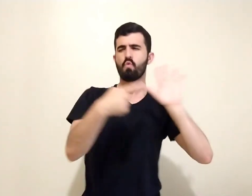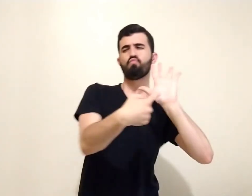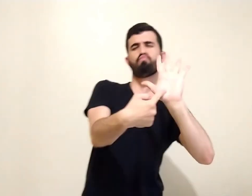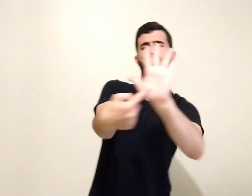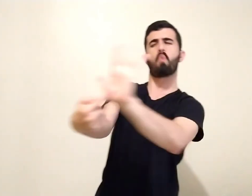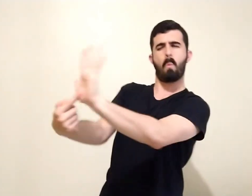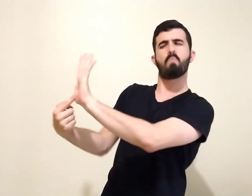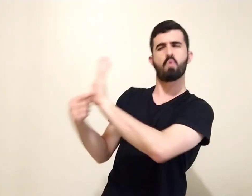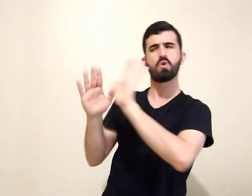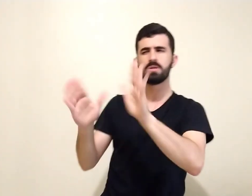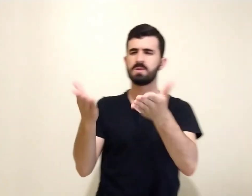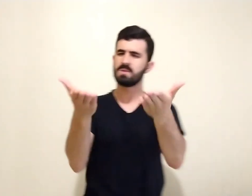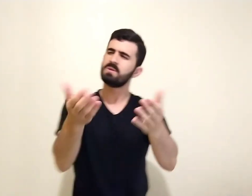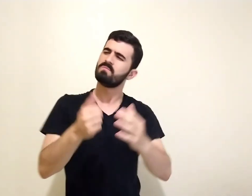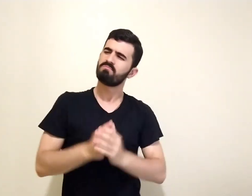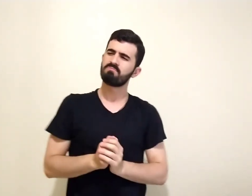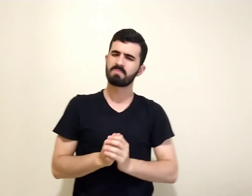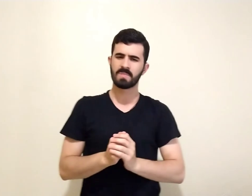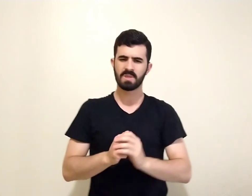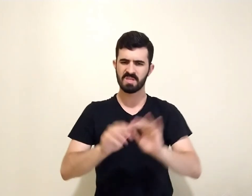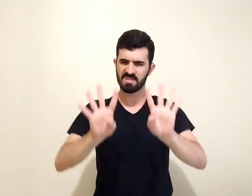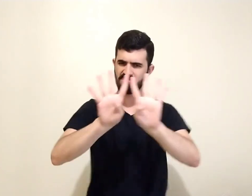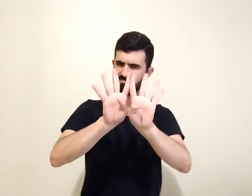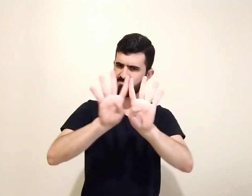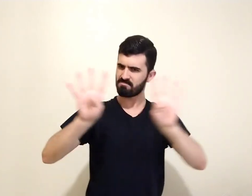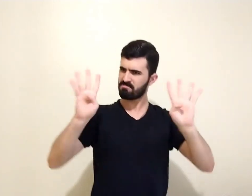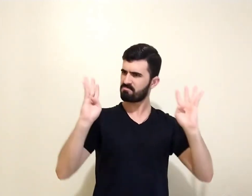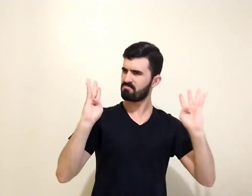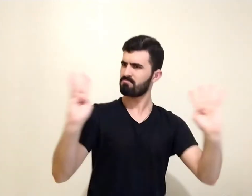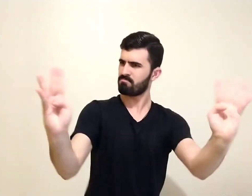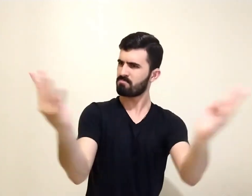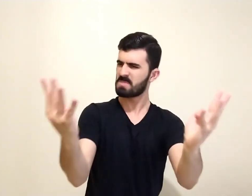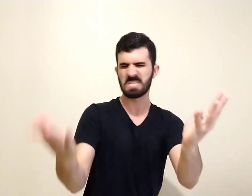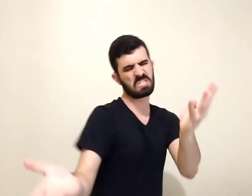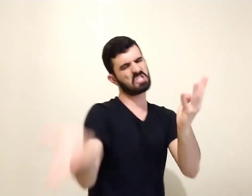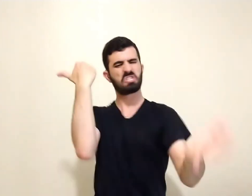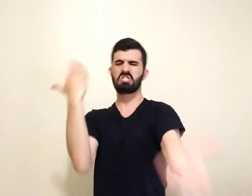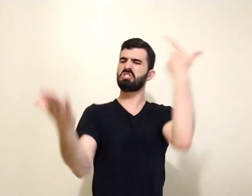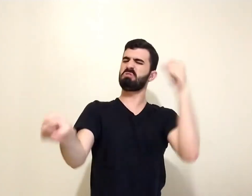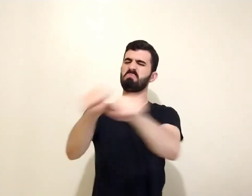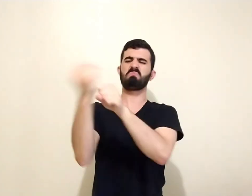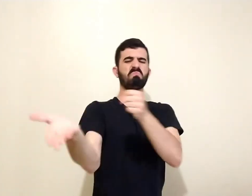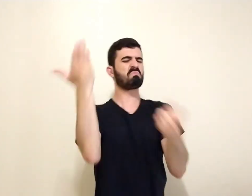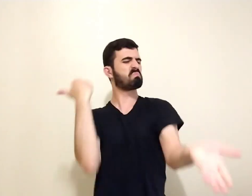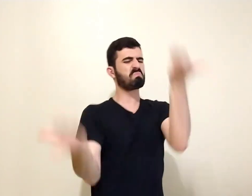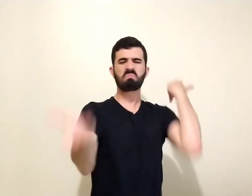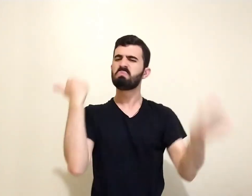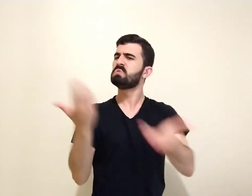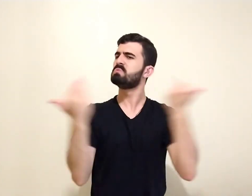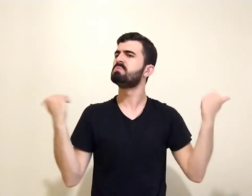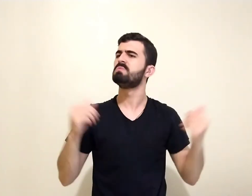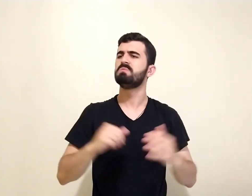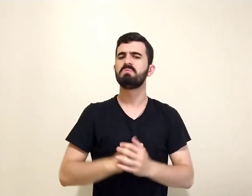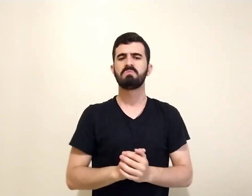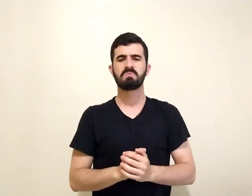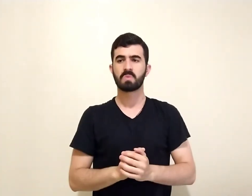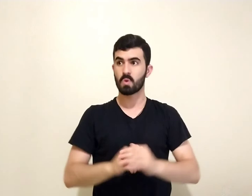Eu contava com uvas de verdade, mas por que produziu uvas selvagens? Pois agora vou mostrar o que farei com minha vinha.